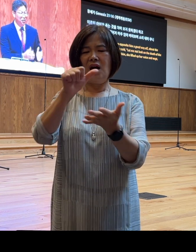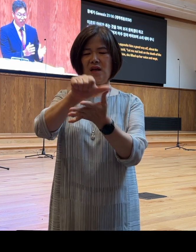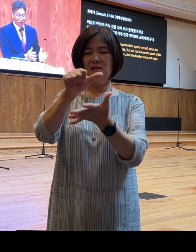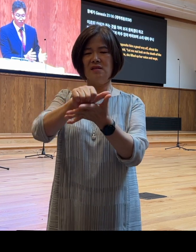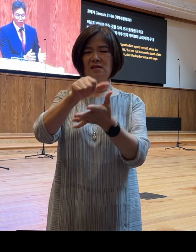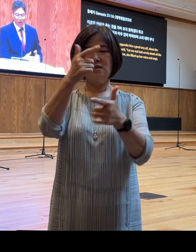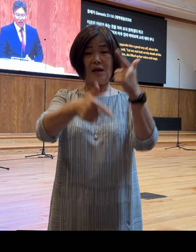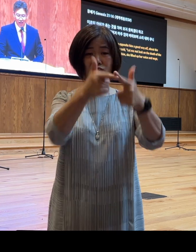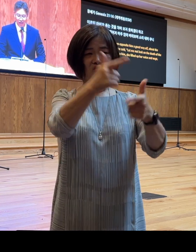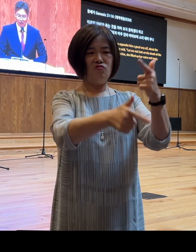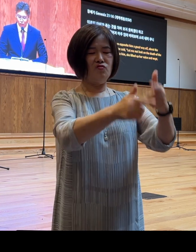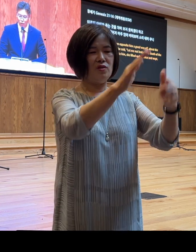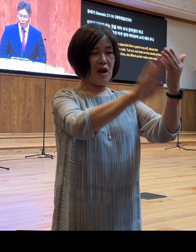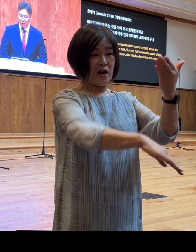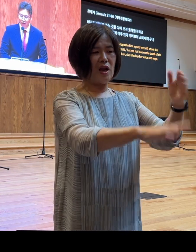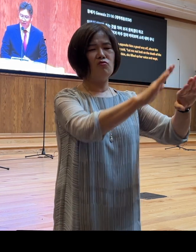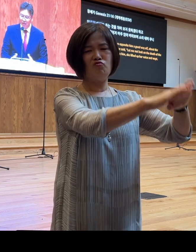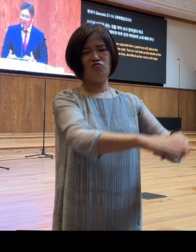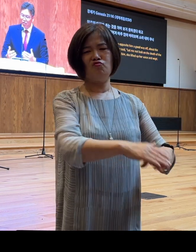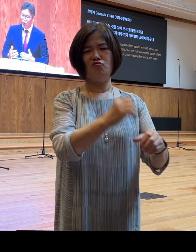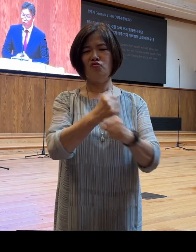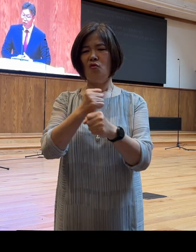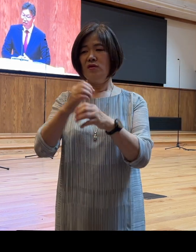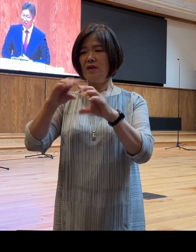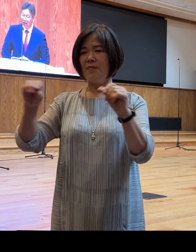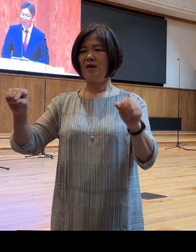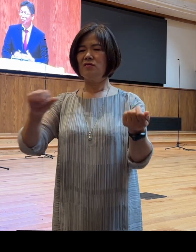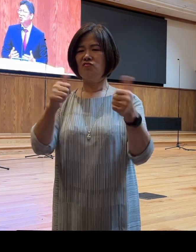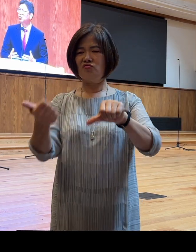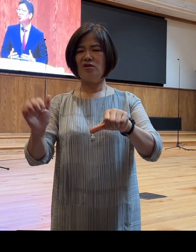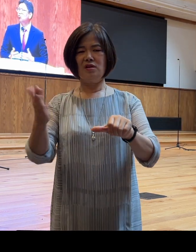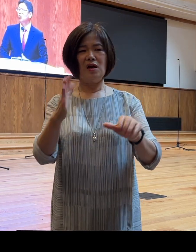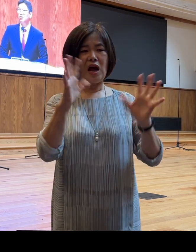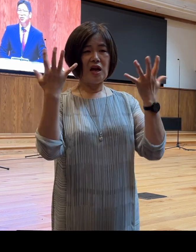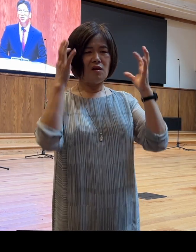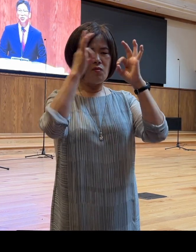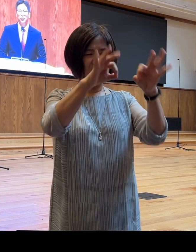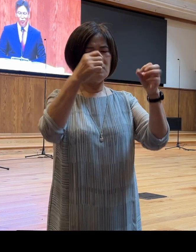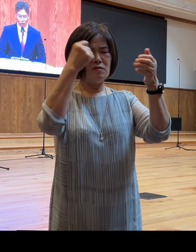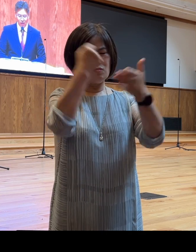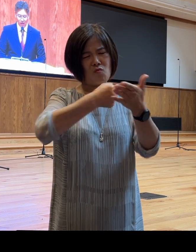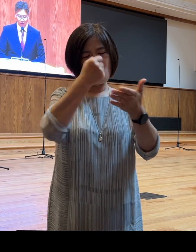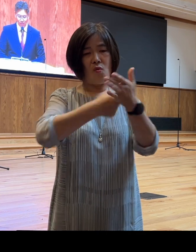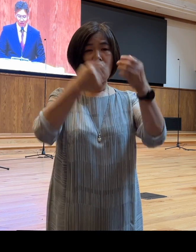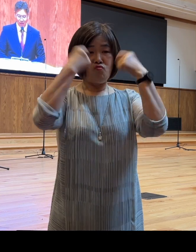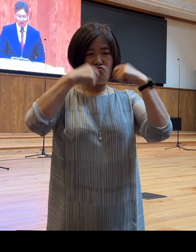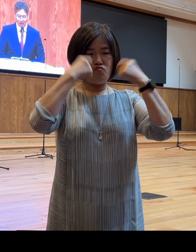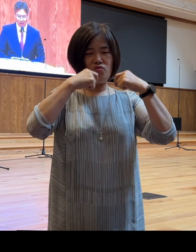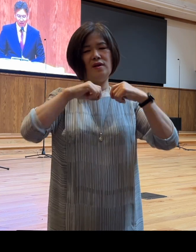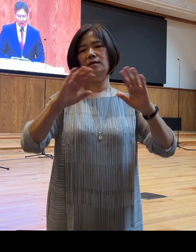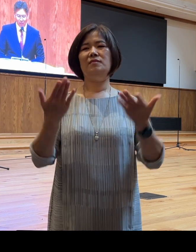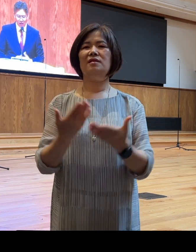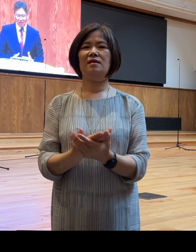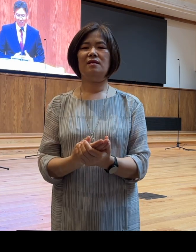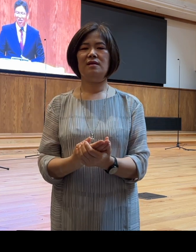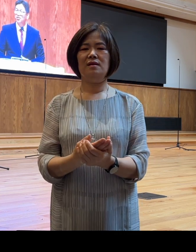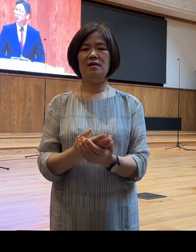덤불에 두고 사막에서 죽게 될 아이를 보면서 통곡하면서 울게 됩니다 여러분 하갈의 인생에서보다 더